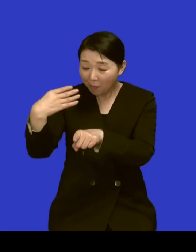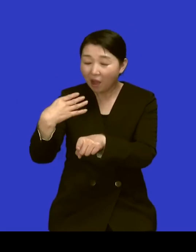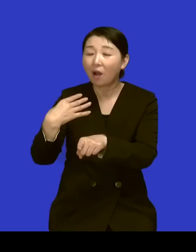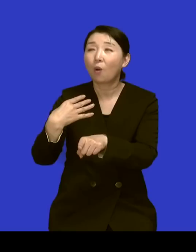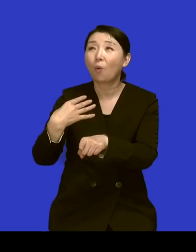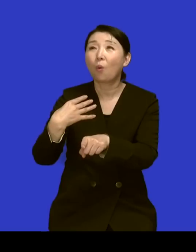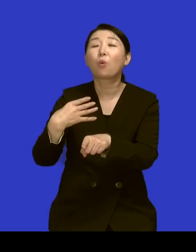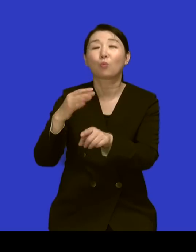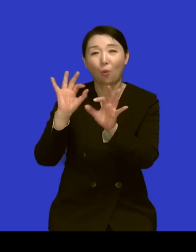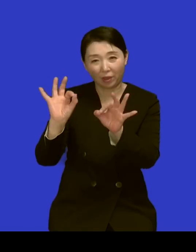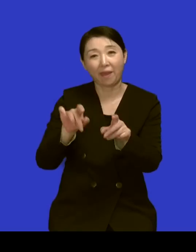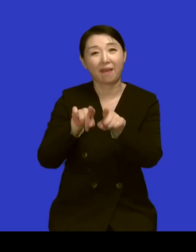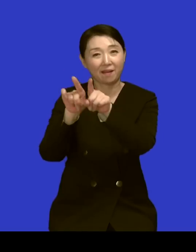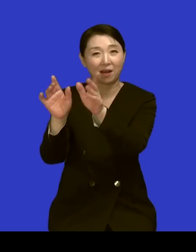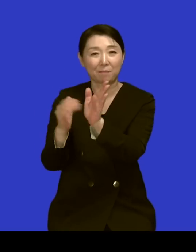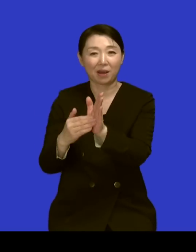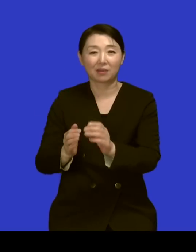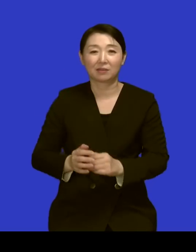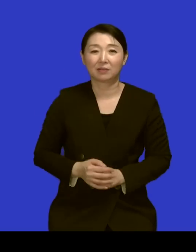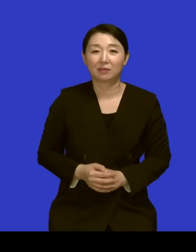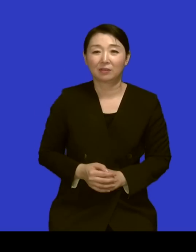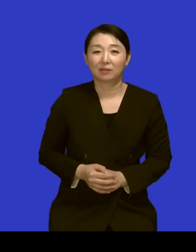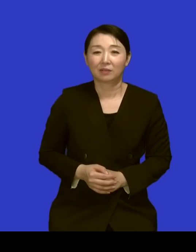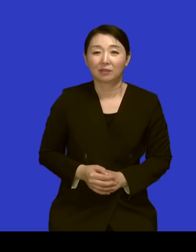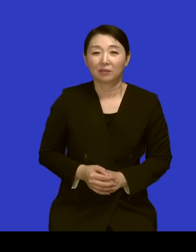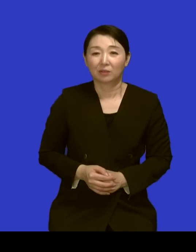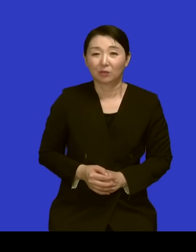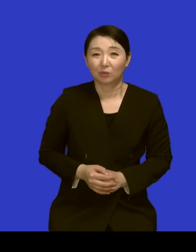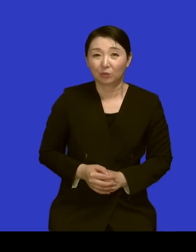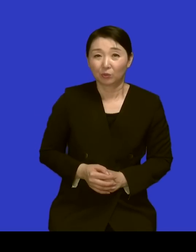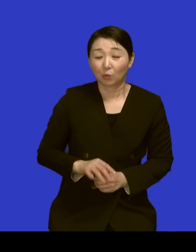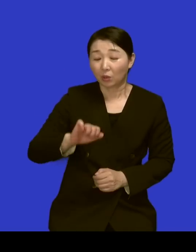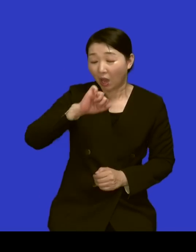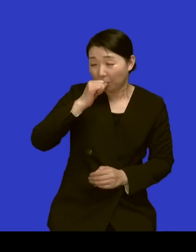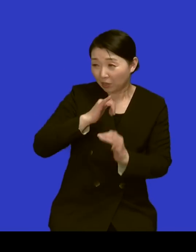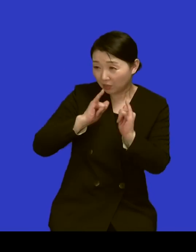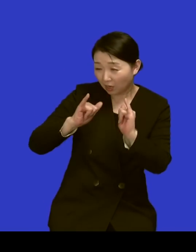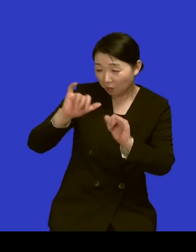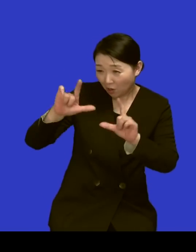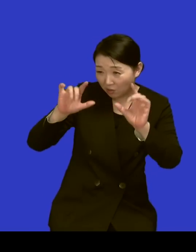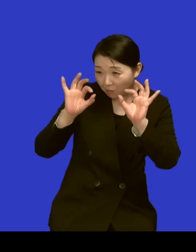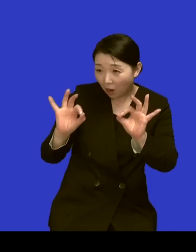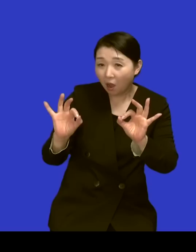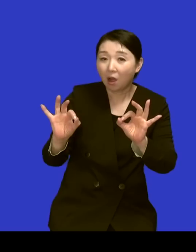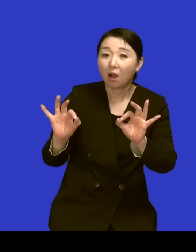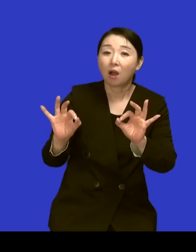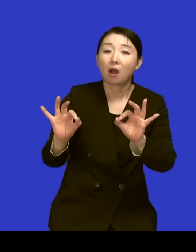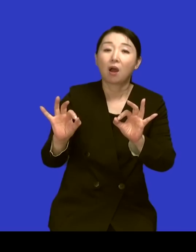손주의 그 현실을 보고 꼭 해남 온 거 같았어요 음